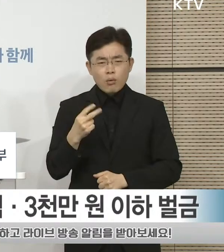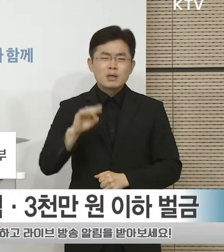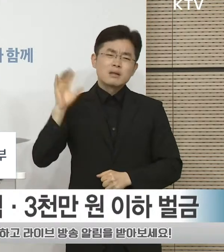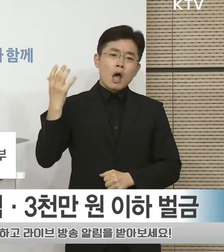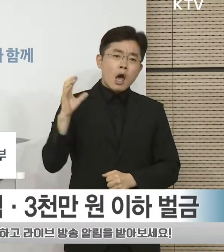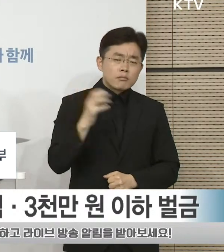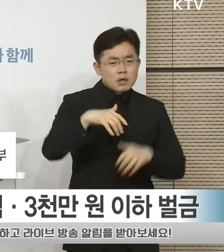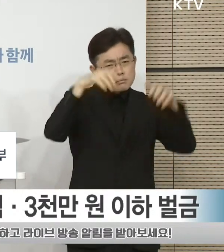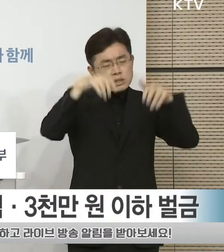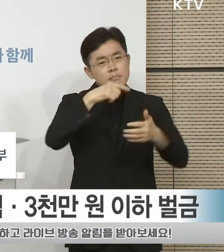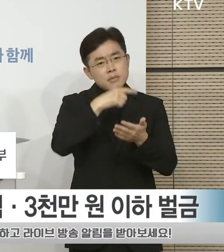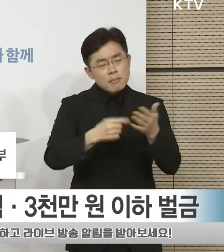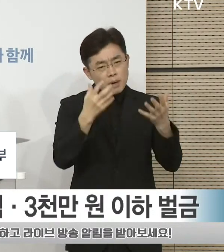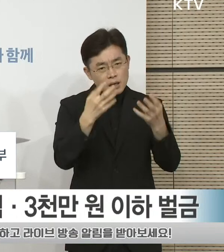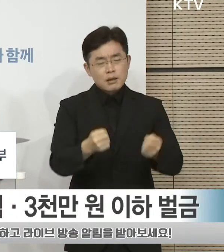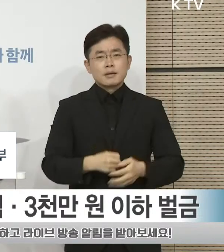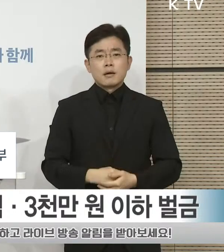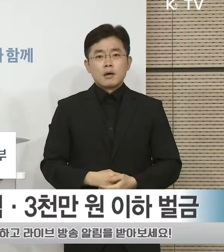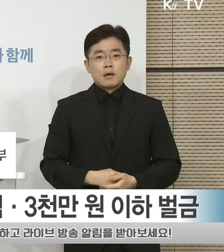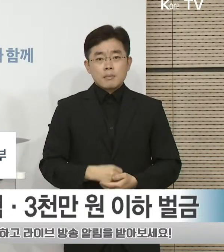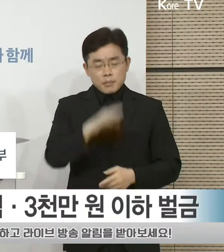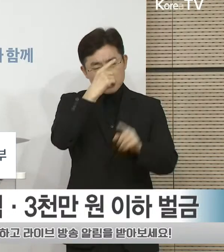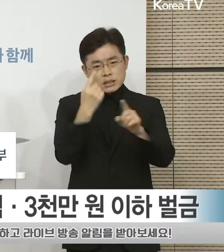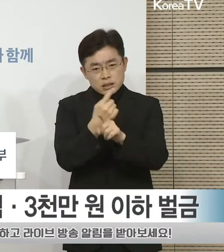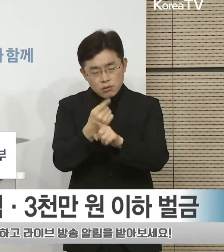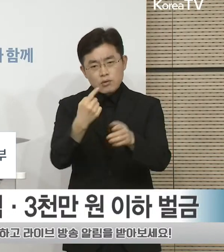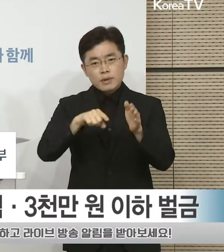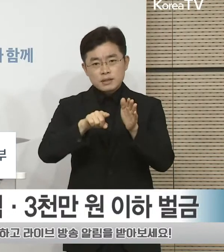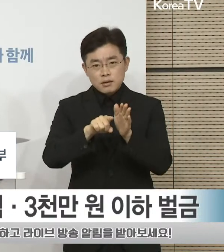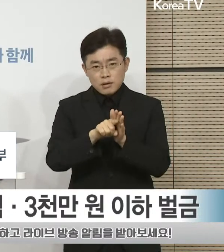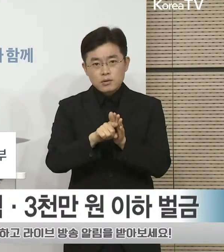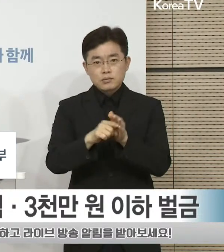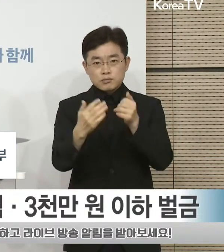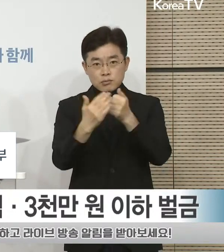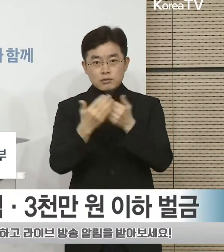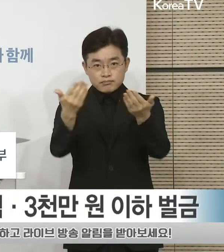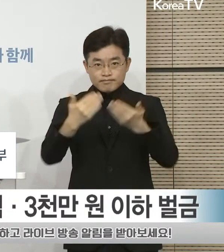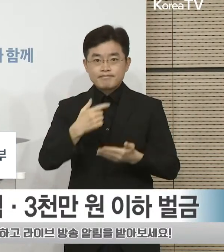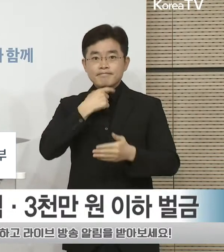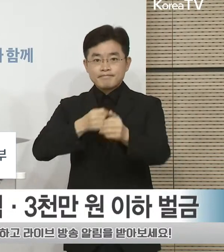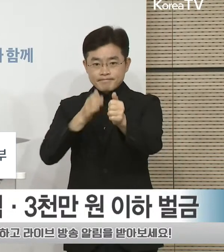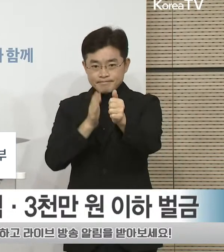고통을 생각하여 진료에 최선을 다해 주실 것을 간곡히 부탁드립니다.